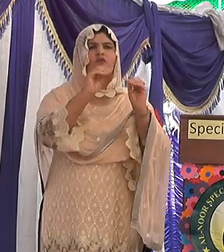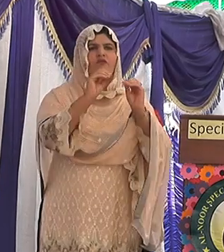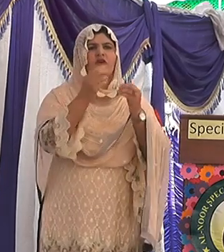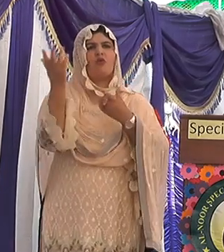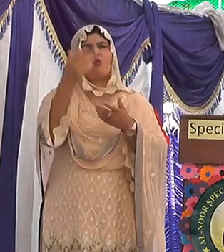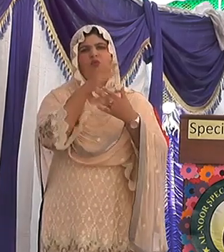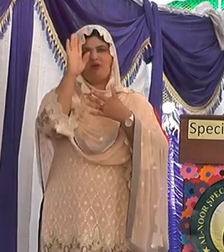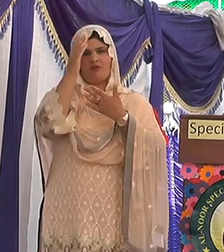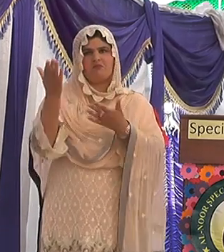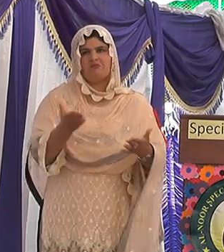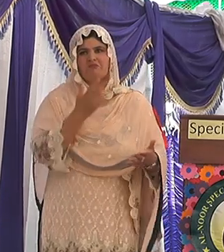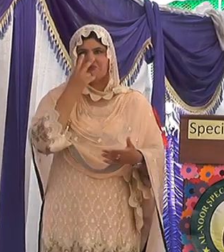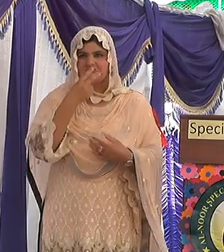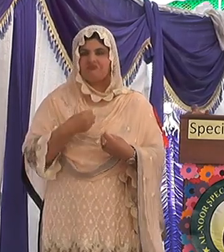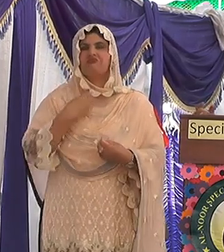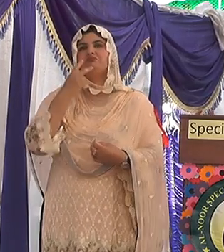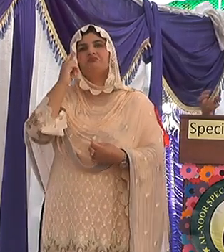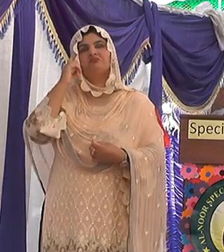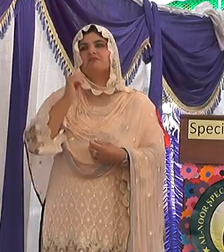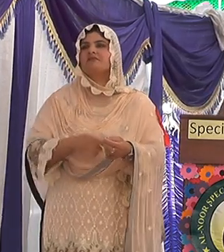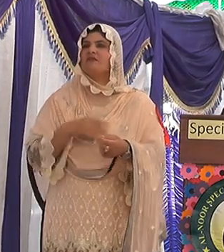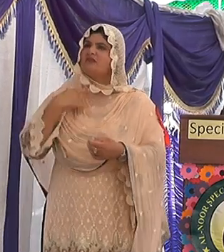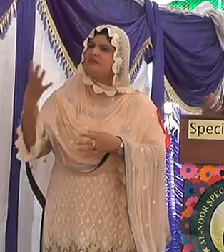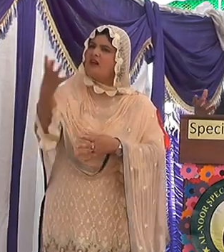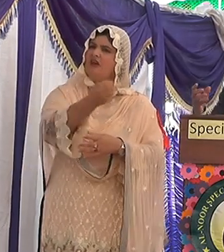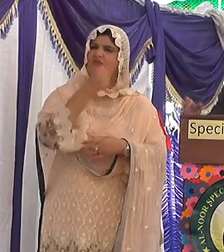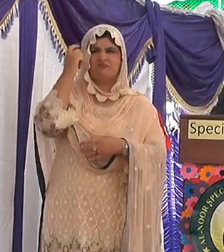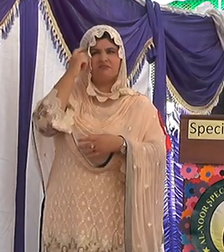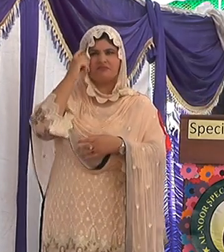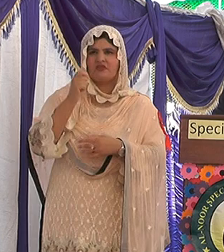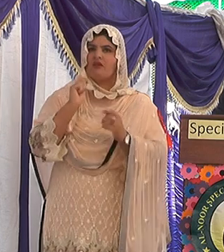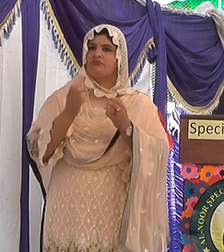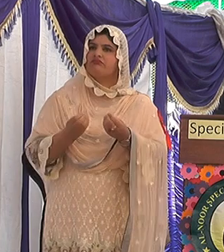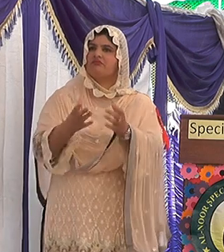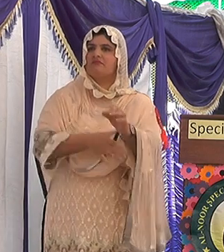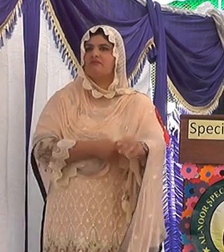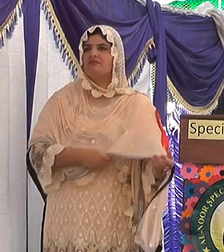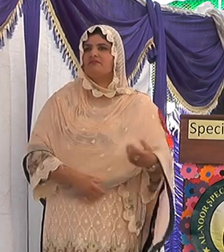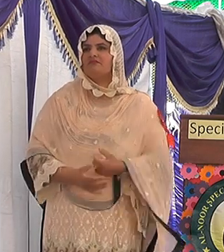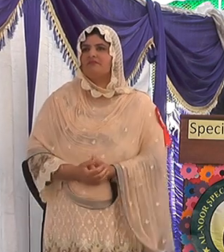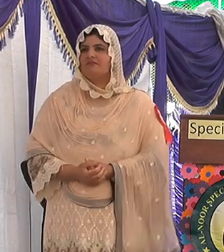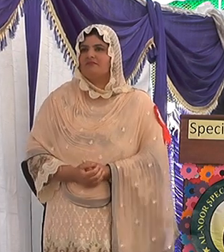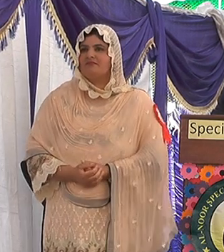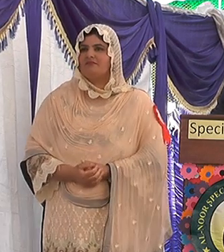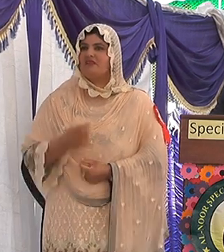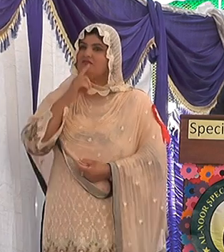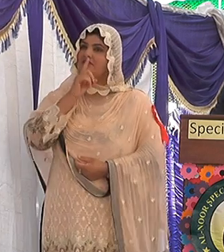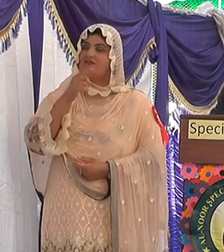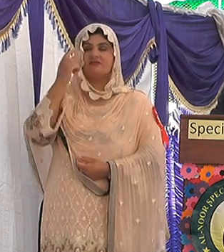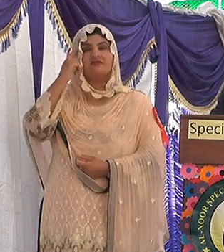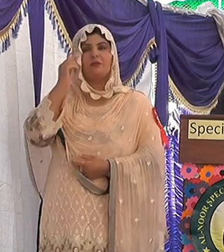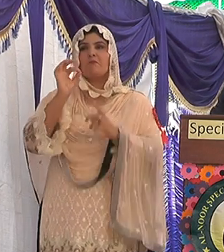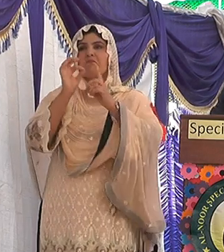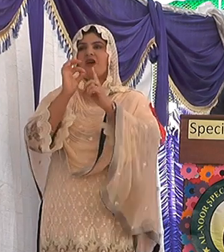یہاں موجود ہیں یقینی طور پر اگر ہم سب مل کے اس طرح کے پوجیٹس کو لے کے چلیں تو یقین مانئے